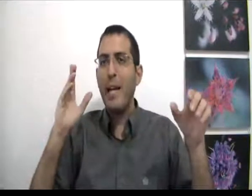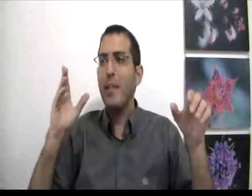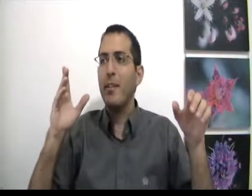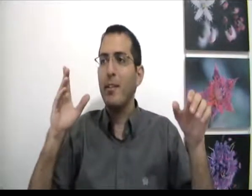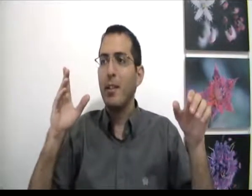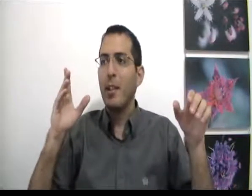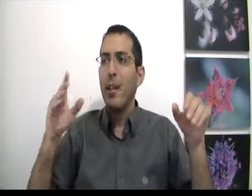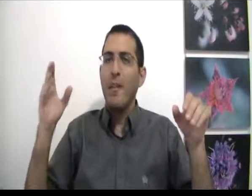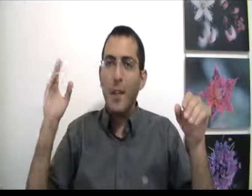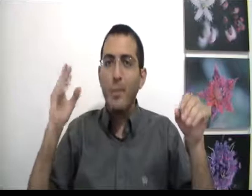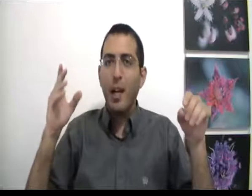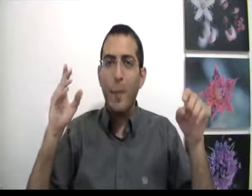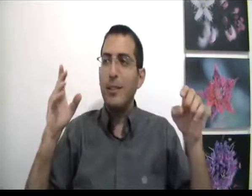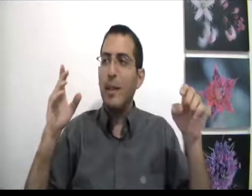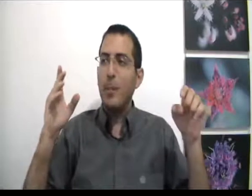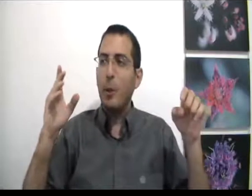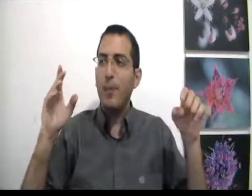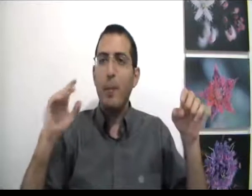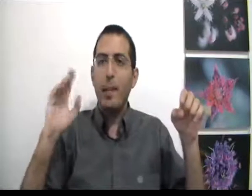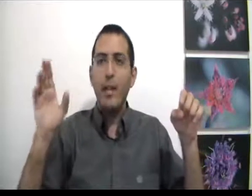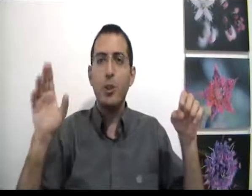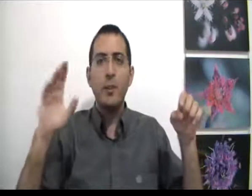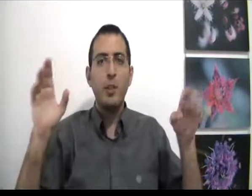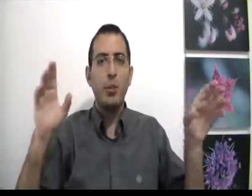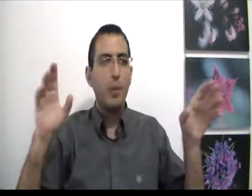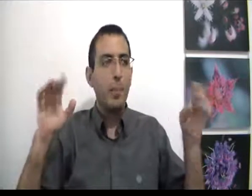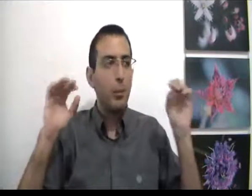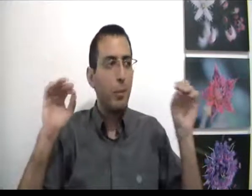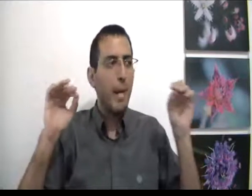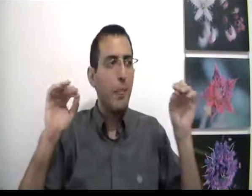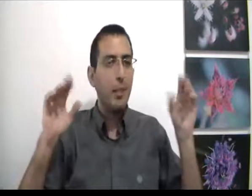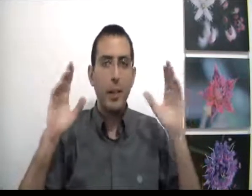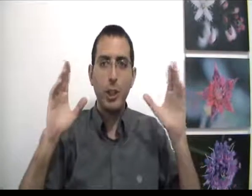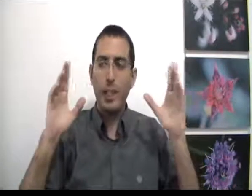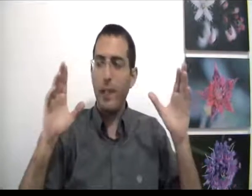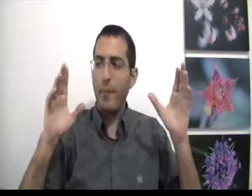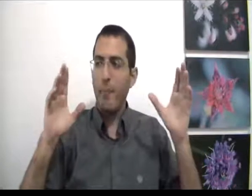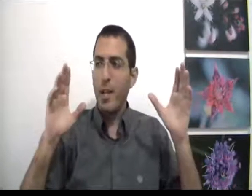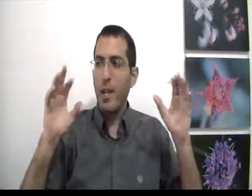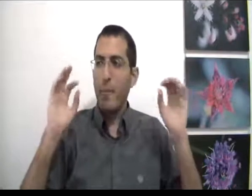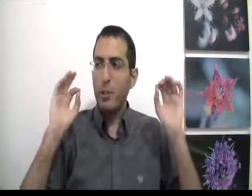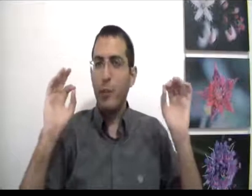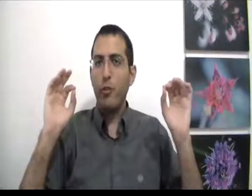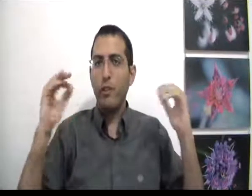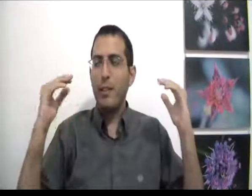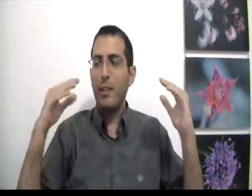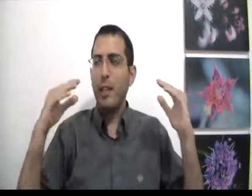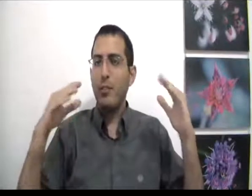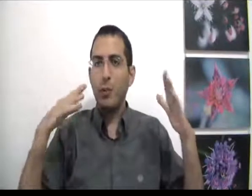האמת ואם תחפש את האמת בכל דבר בלי לחשוב אם זה טוב הורה, פשוט מה האמת באשר היא בסופו של דבר אתה תגיע למשתבות